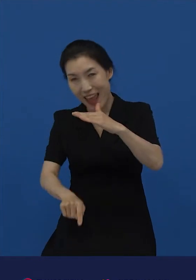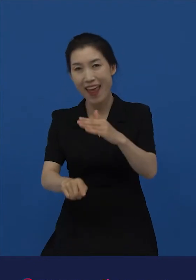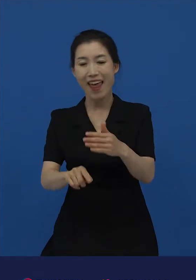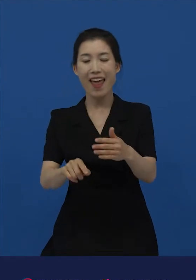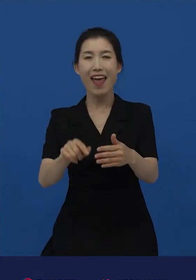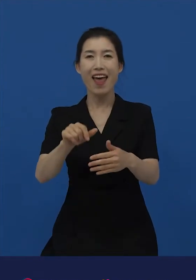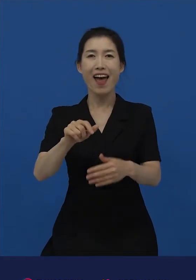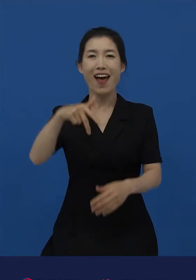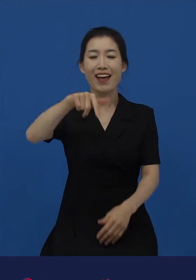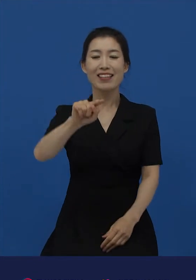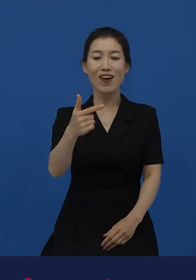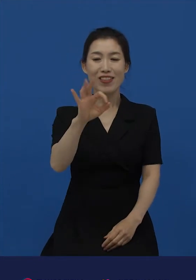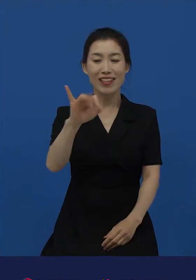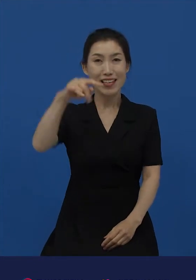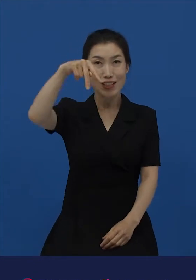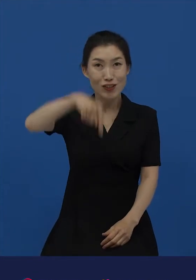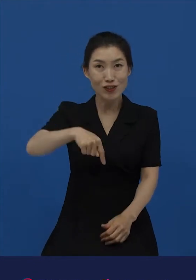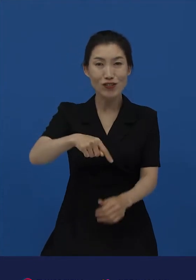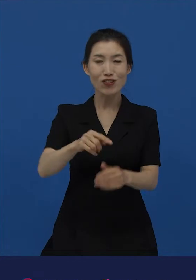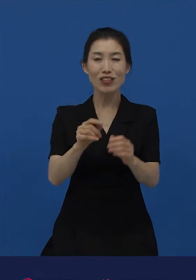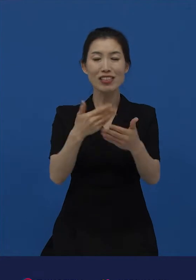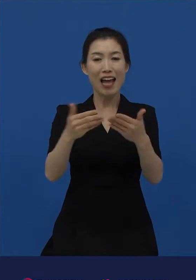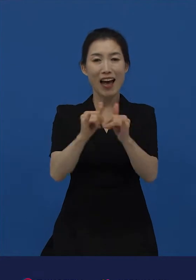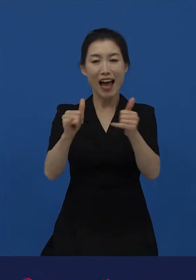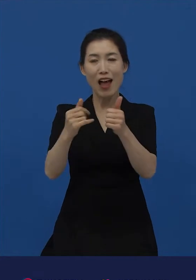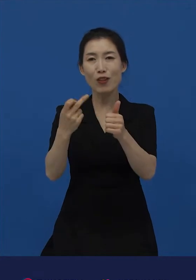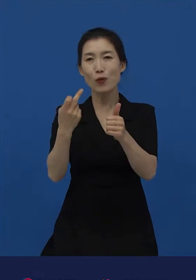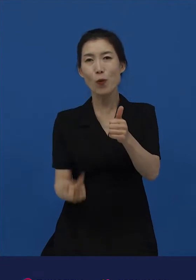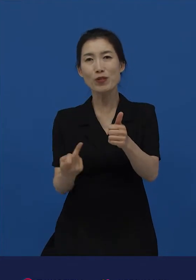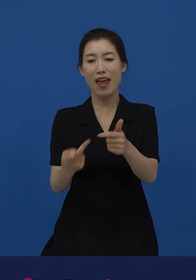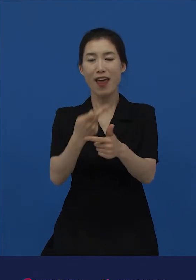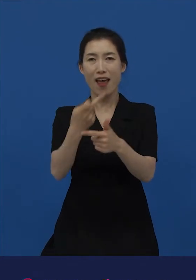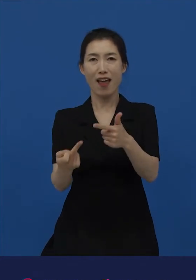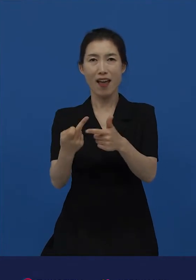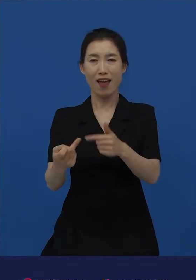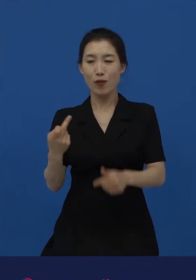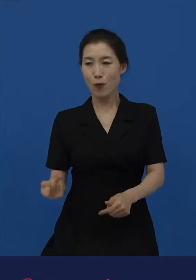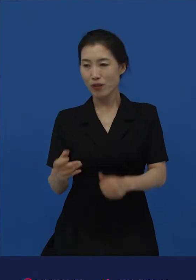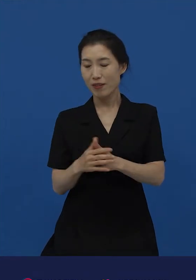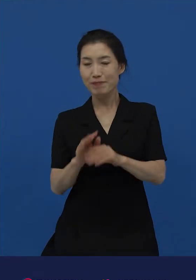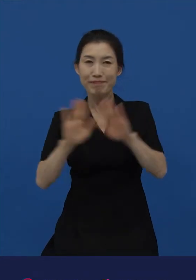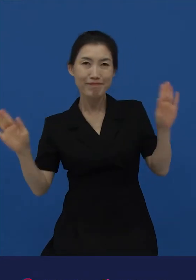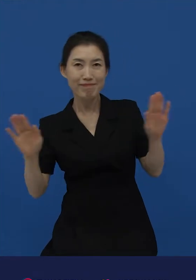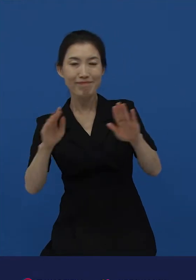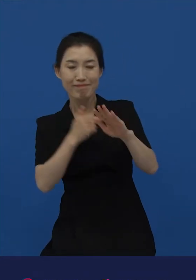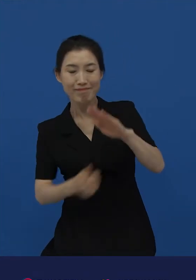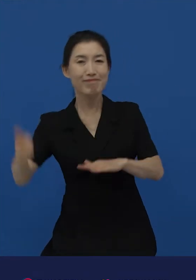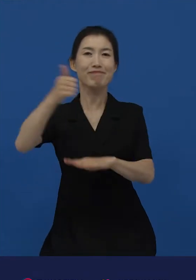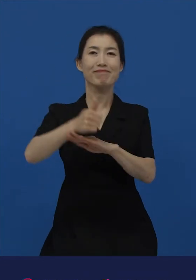동생이 갑자기 나타나서 진행자들에게 안녕! 하며 반말로 인사를 건넵니다.